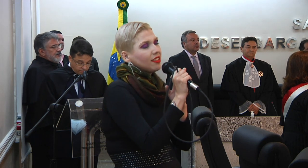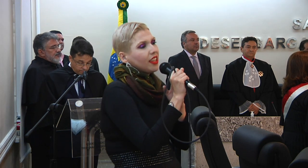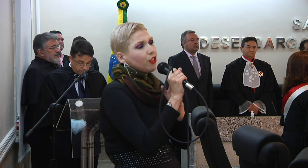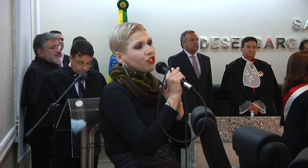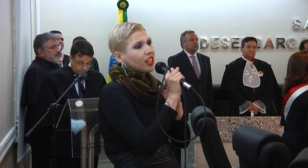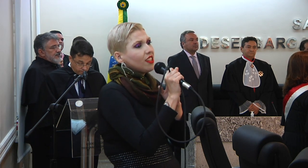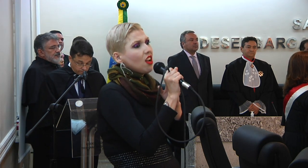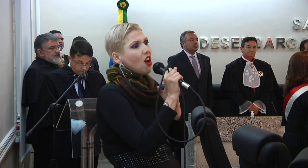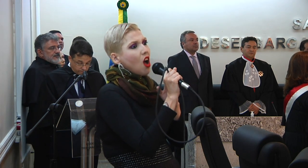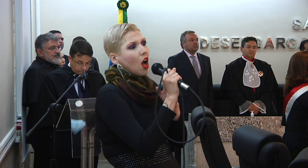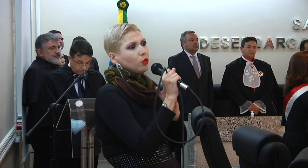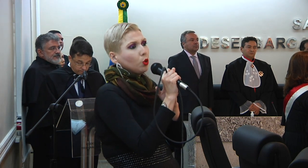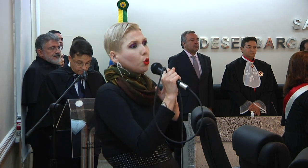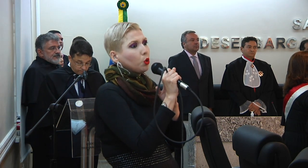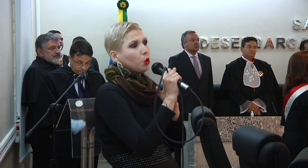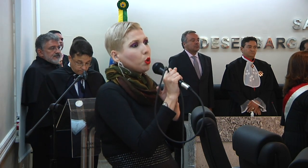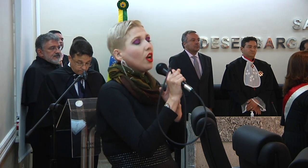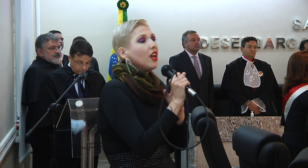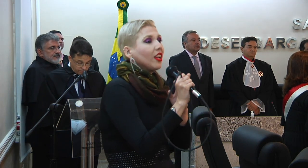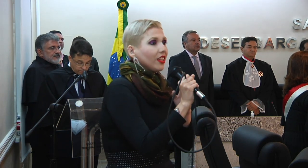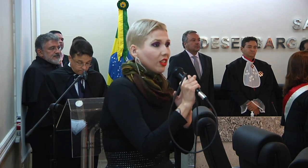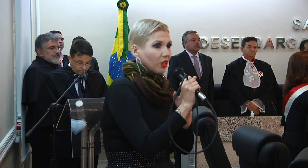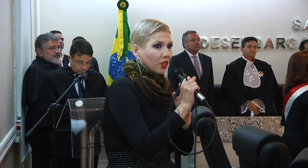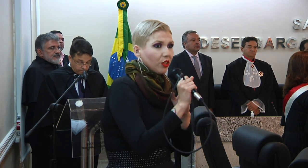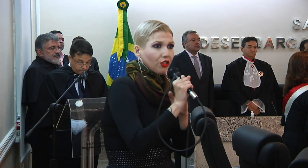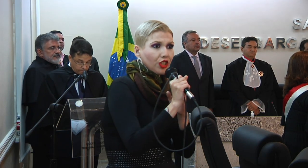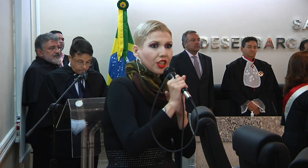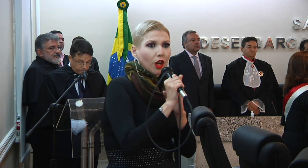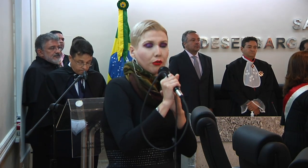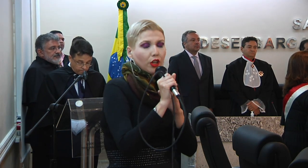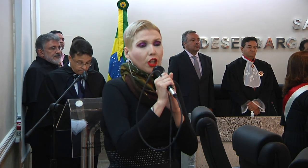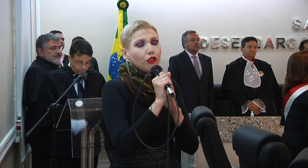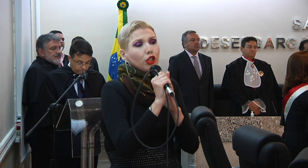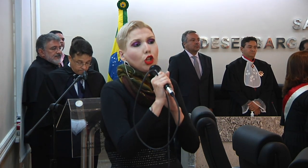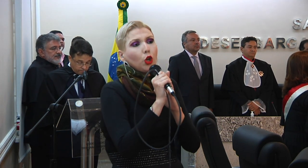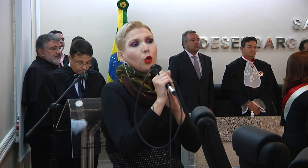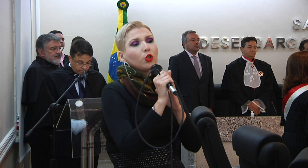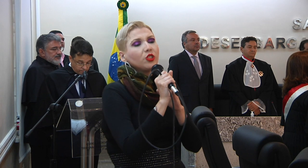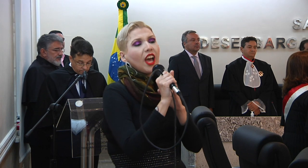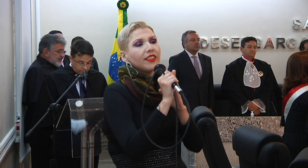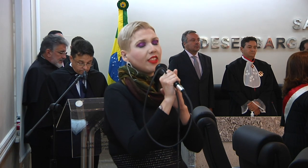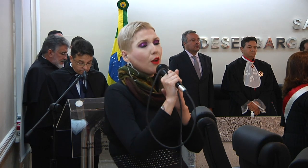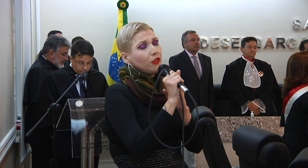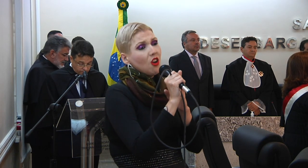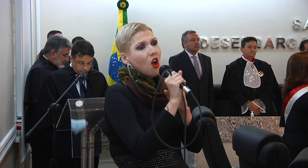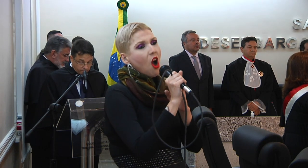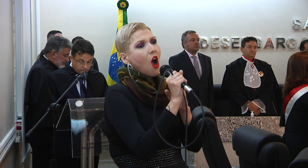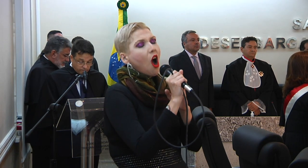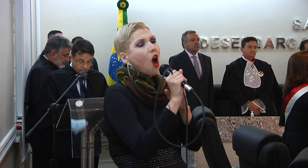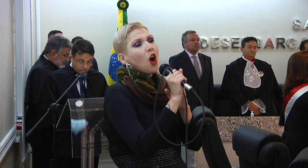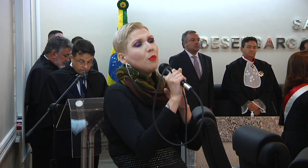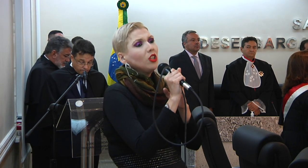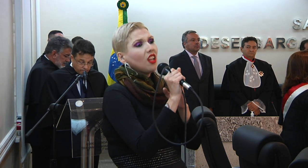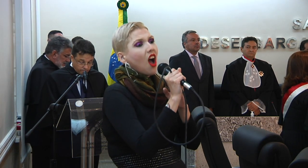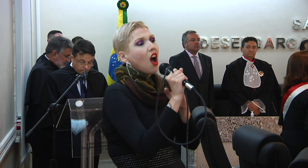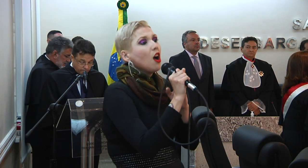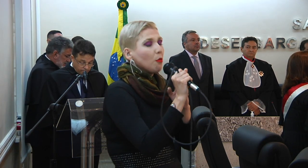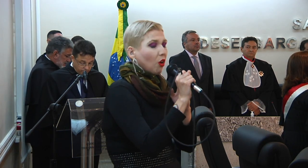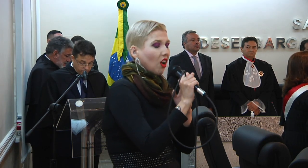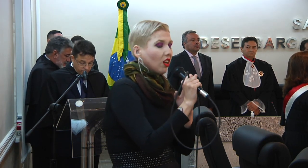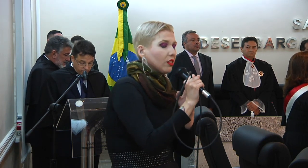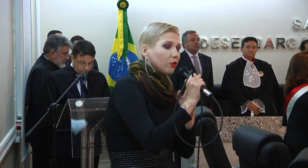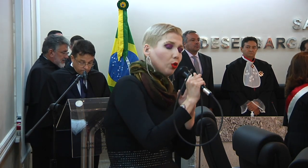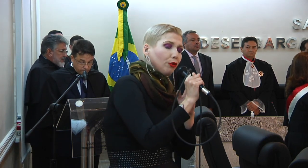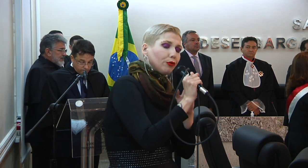ostentas estrelado e diga ao verde louro desta flâmula